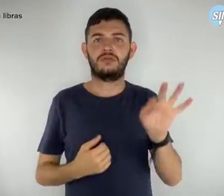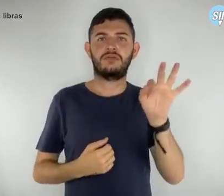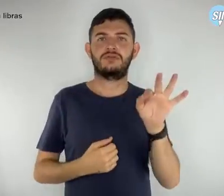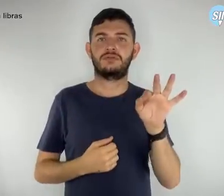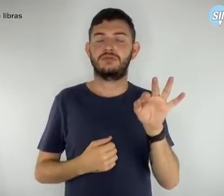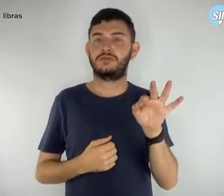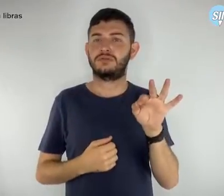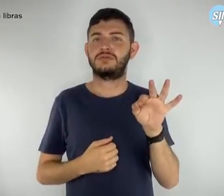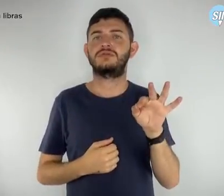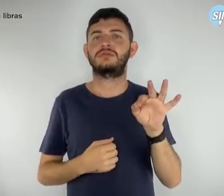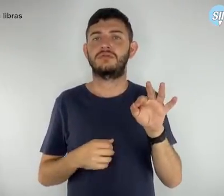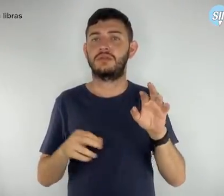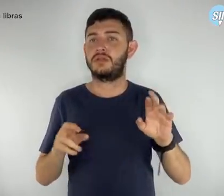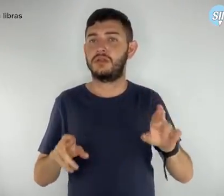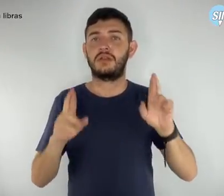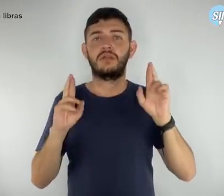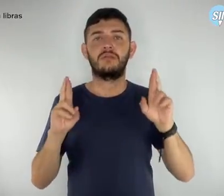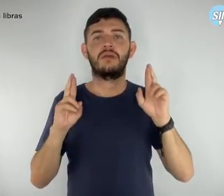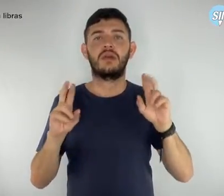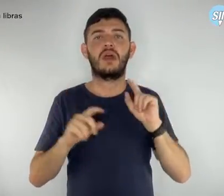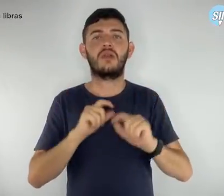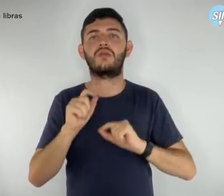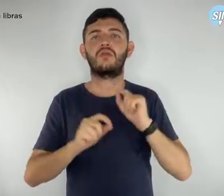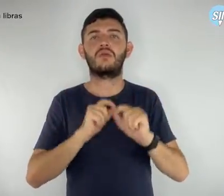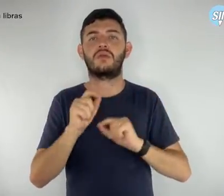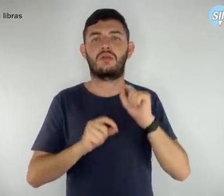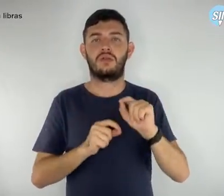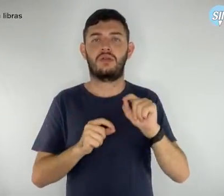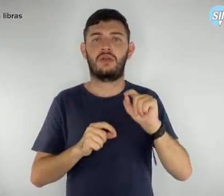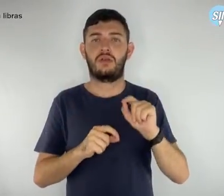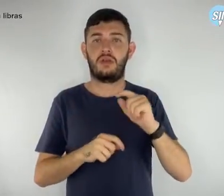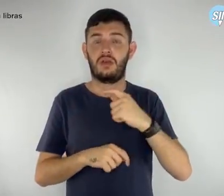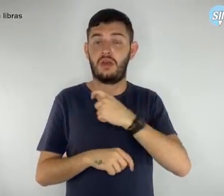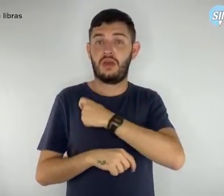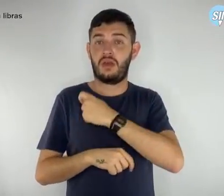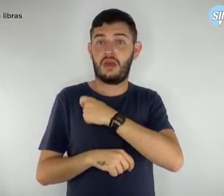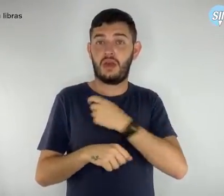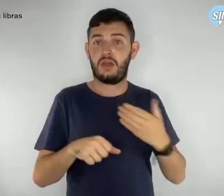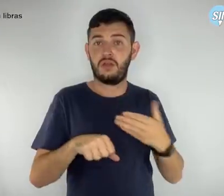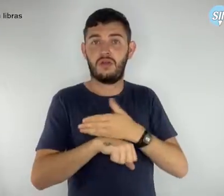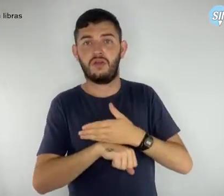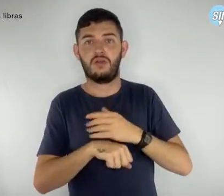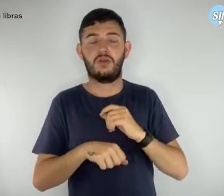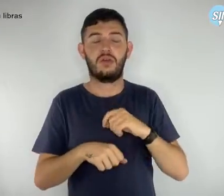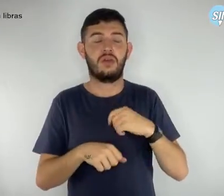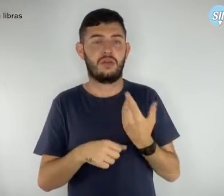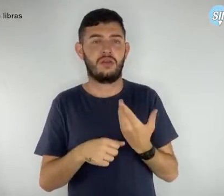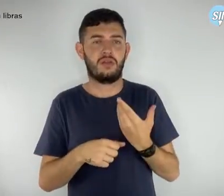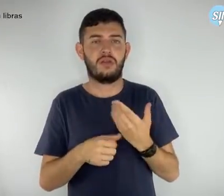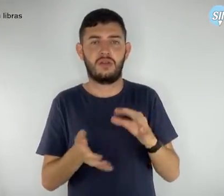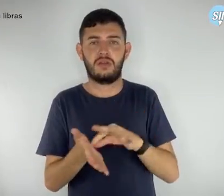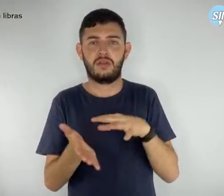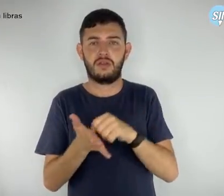Distrito Federal, já era esperada a entrada de mais estudantes na rede pública de ensino,